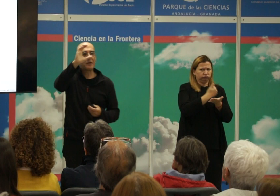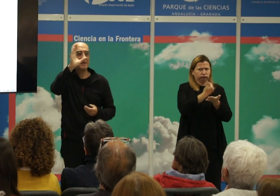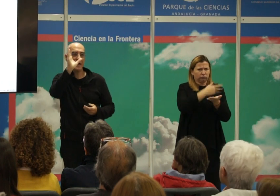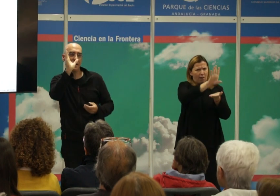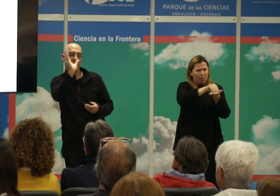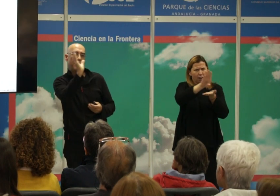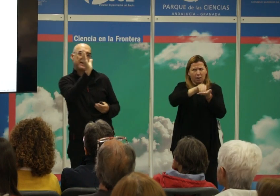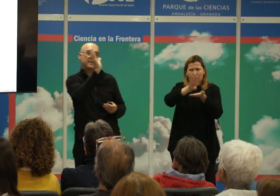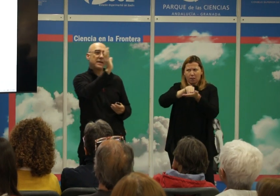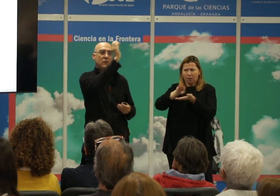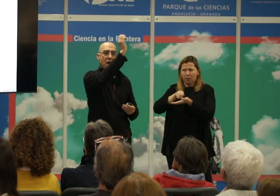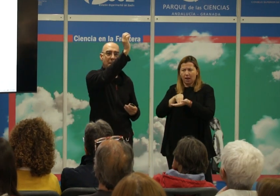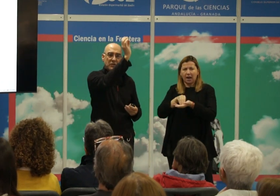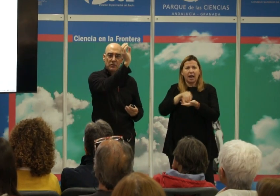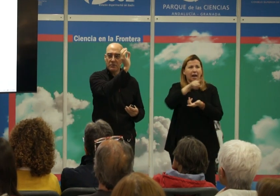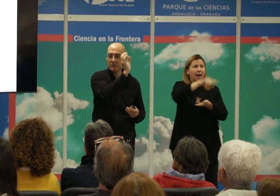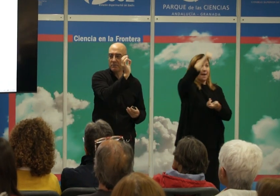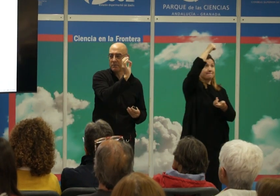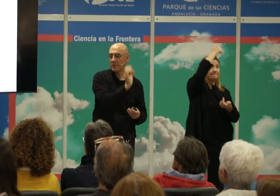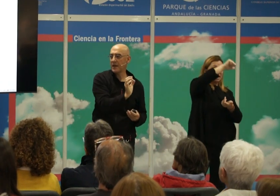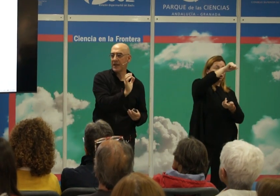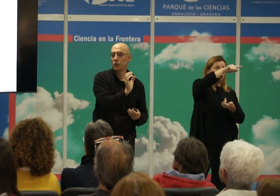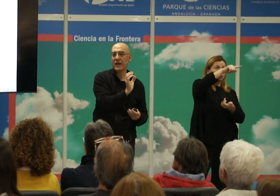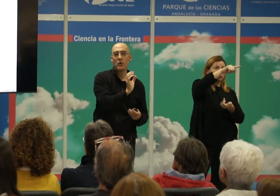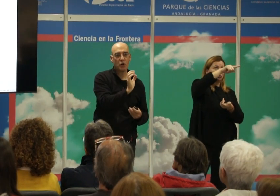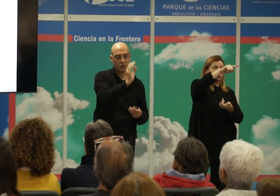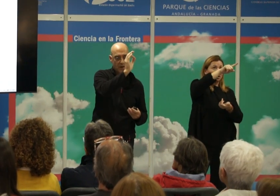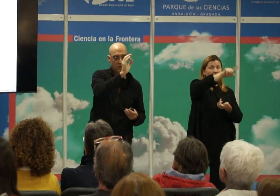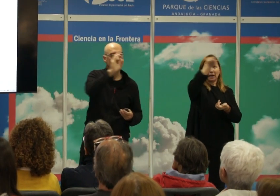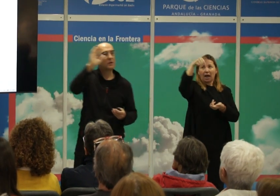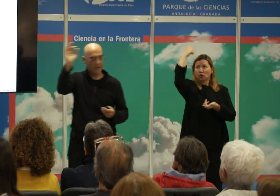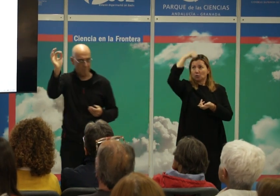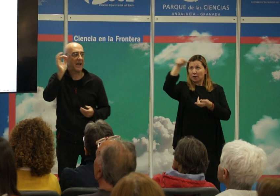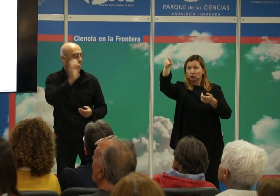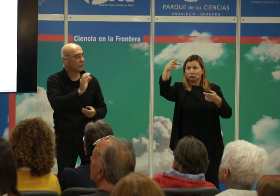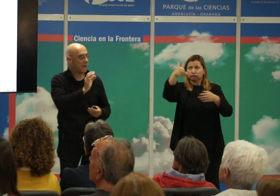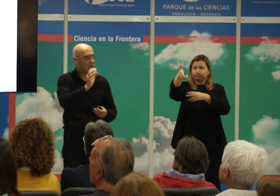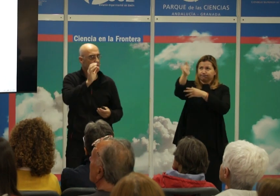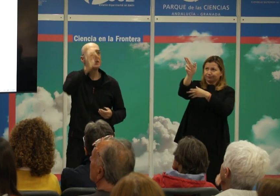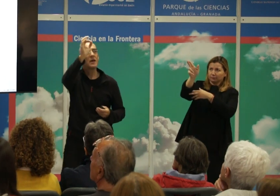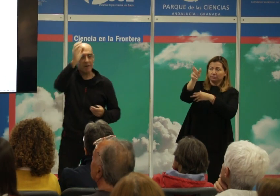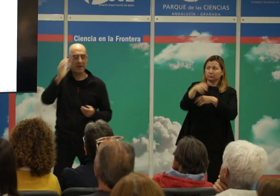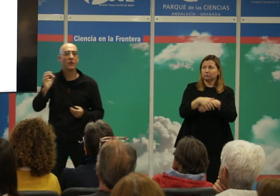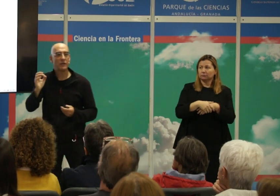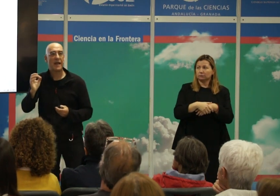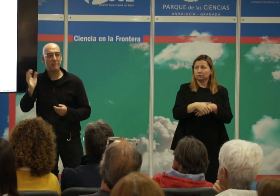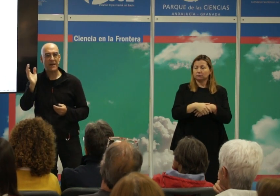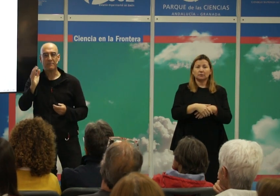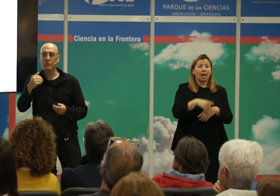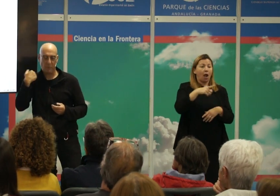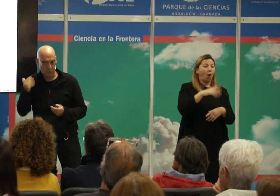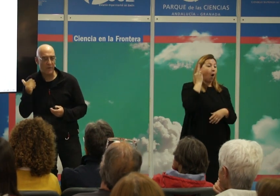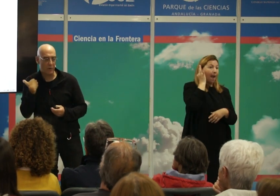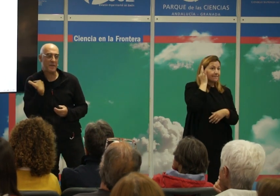eventos de violencia estaban restringidos a machos ejecutando a otros machos hembras ejecutan a machos hembras ejecutan a